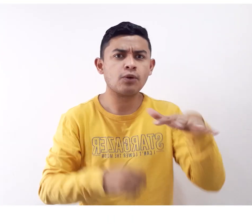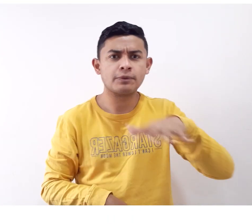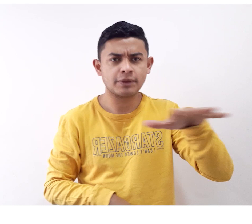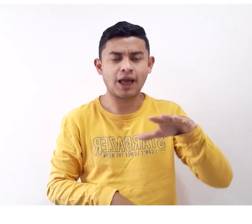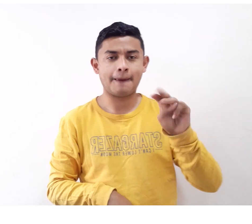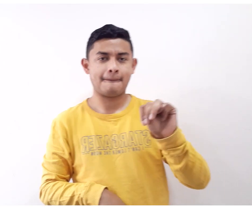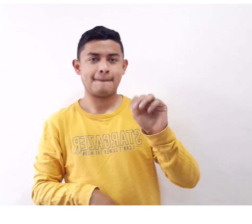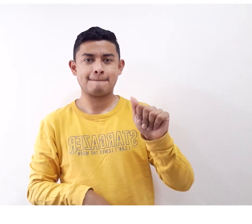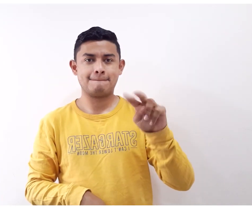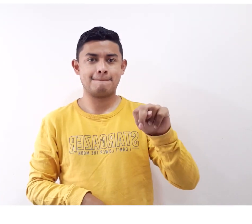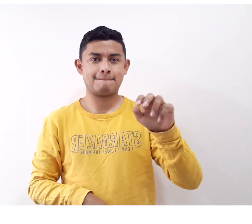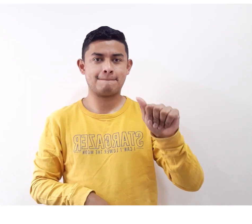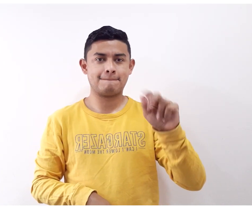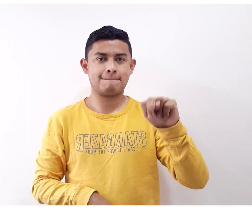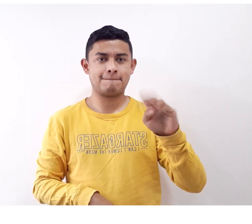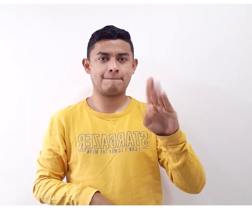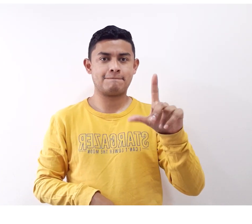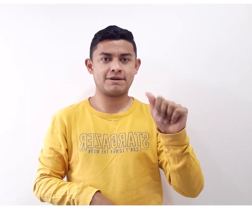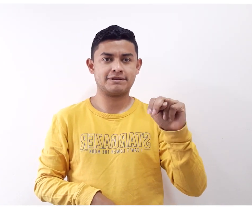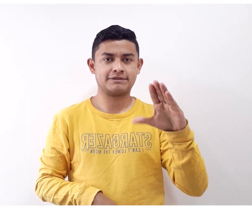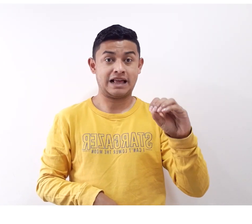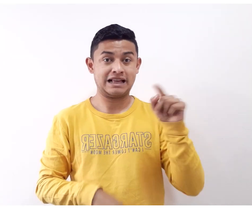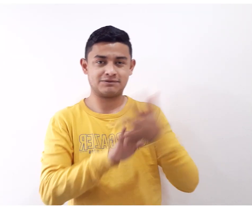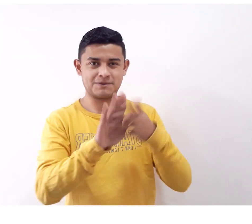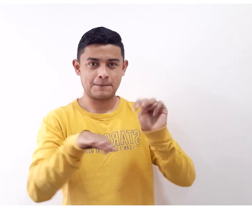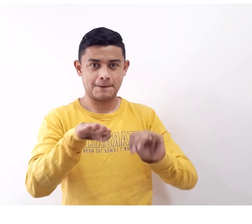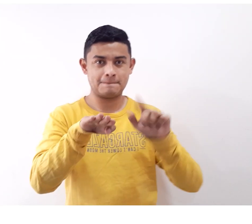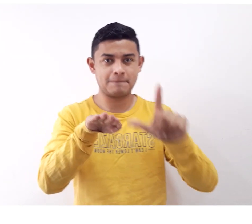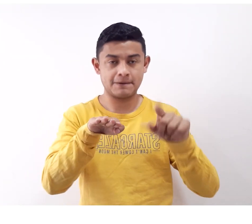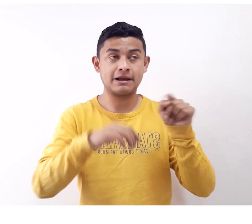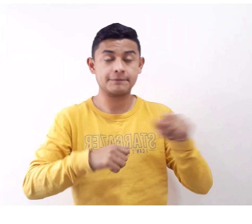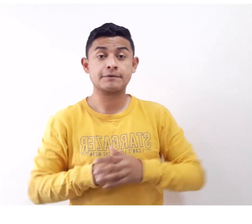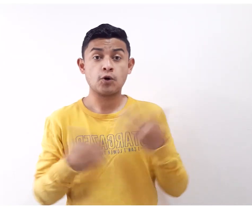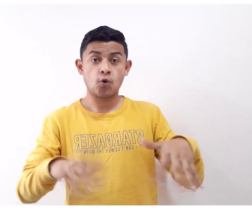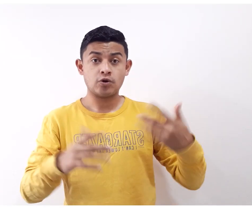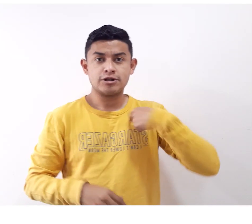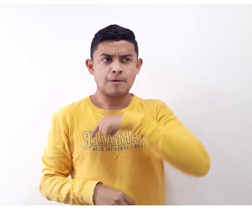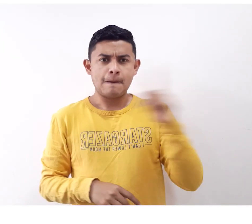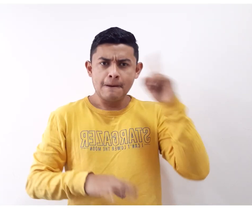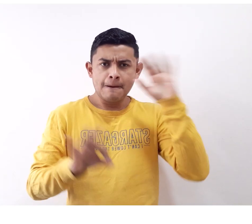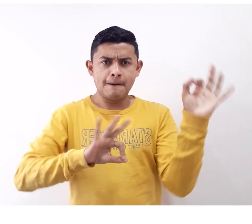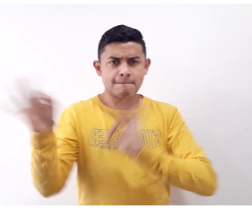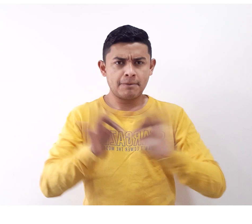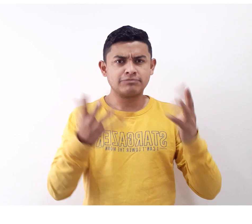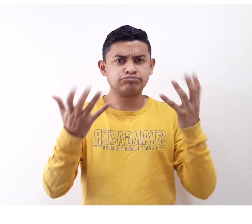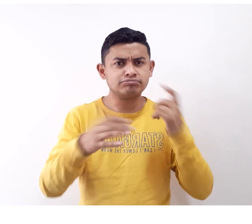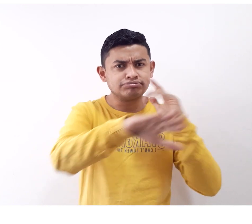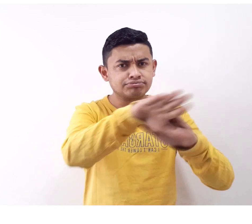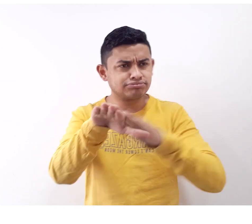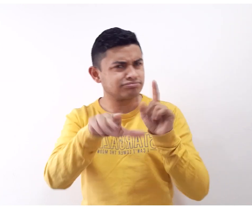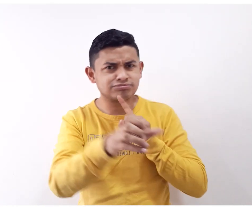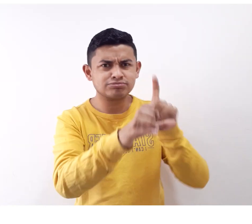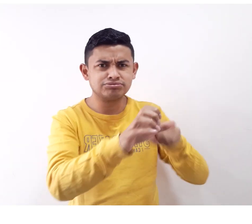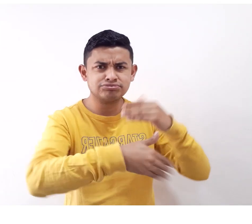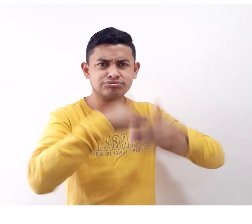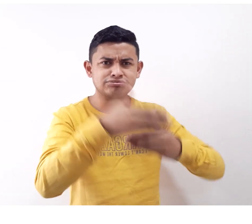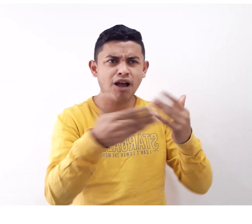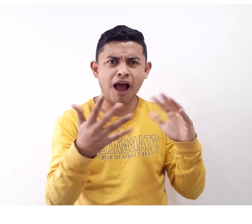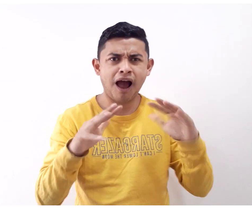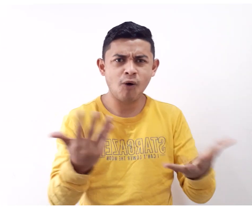Jardín Social Manablanca reinicia su prestación de servicios. La Secretaría de Desarrollo Social informa que el Jardín Social Manablanca inicia